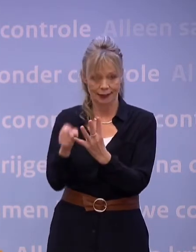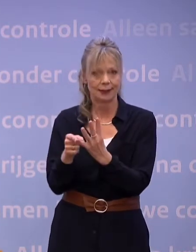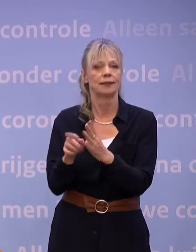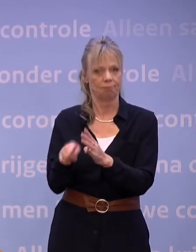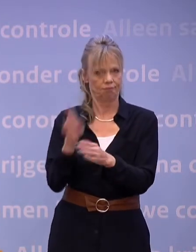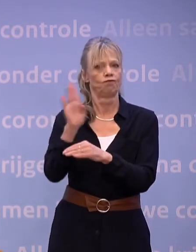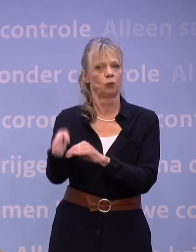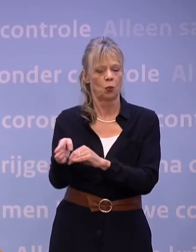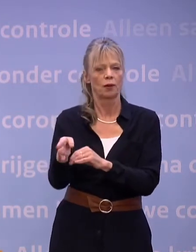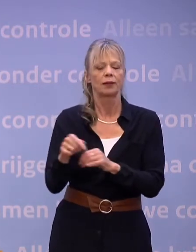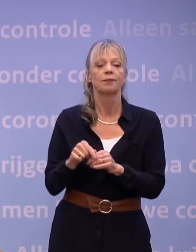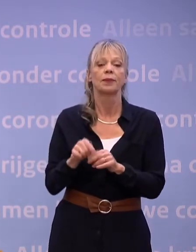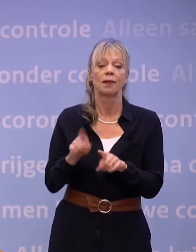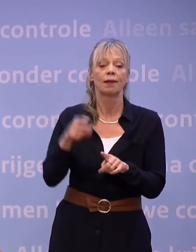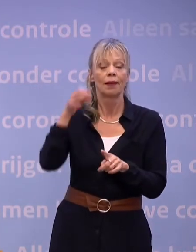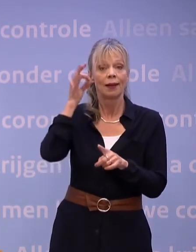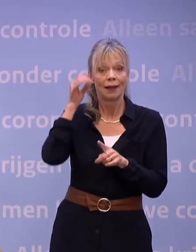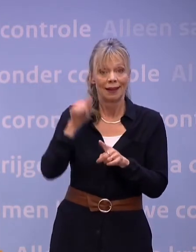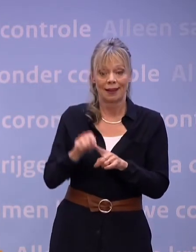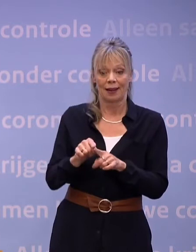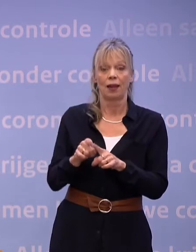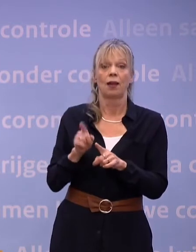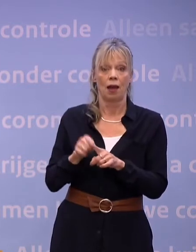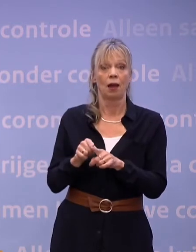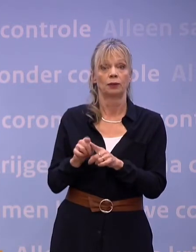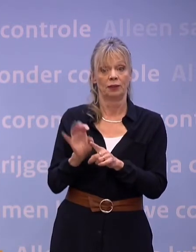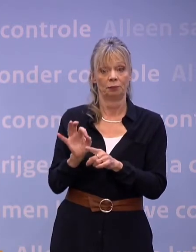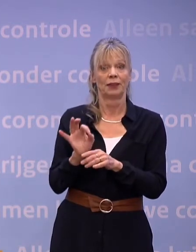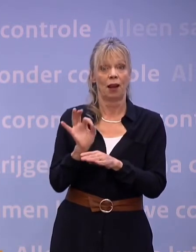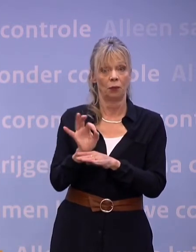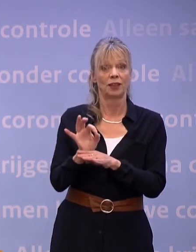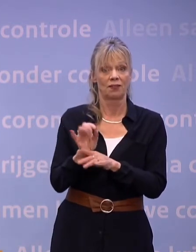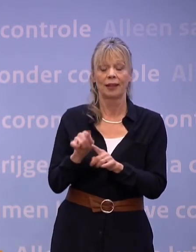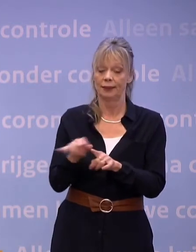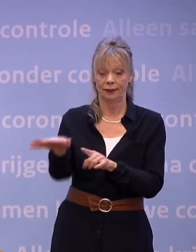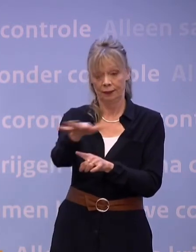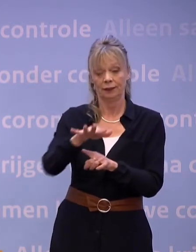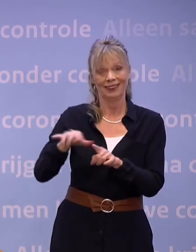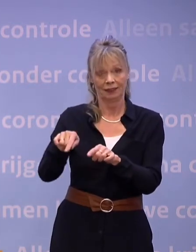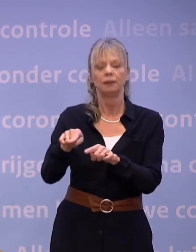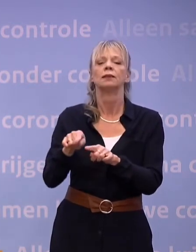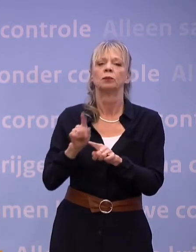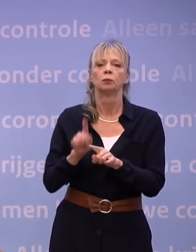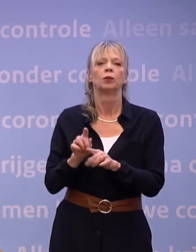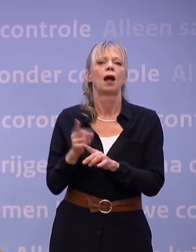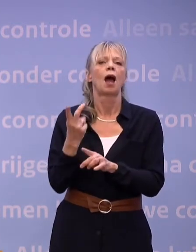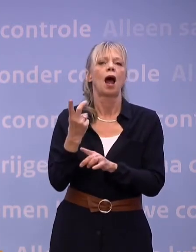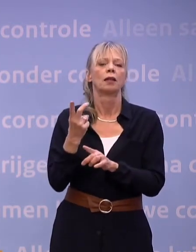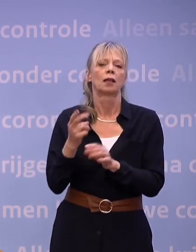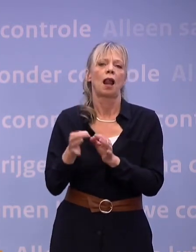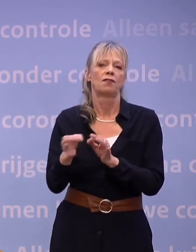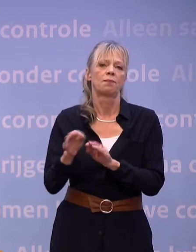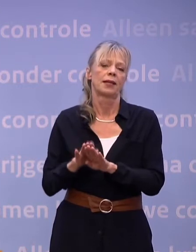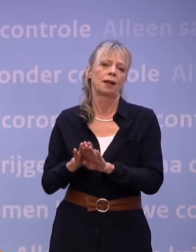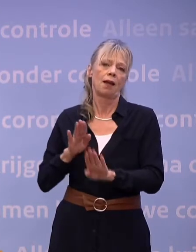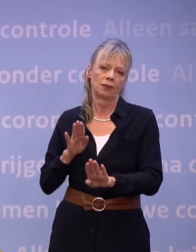het voortgezet onderwijs uit voorzorg... ...en waar dat enigszins kan, anderhalve meter afstand gaan houden. Iedereen